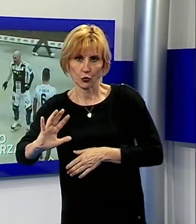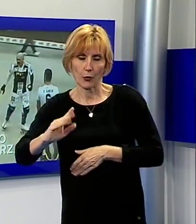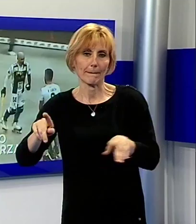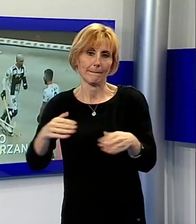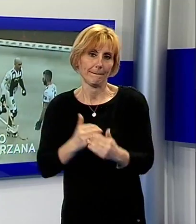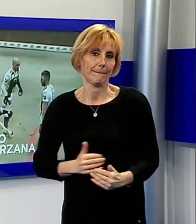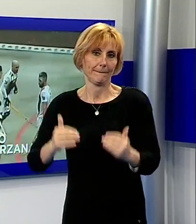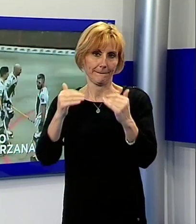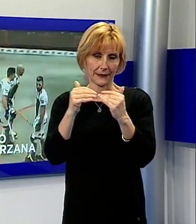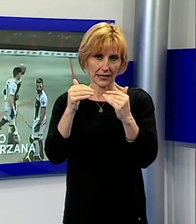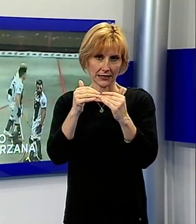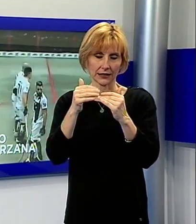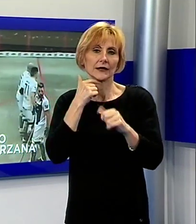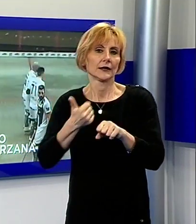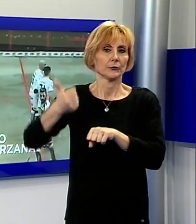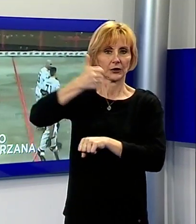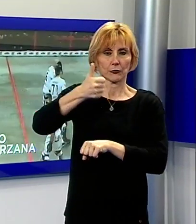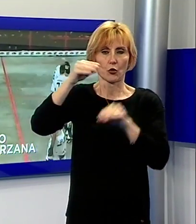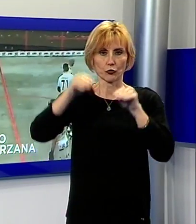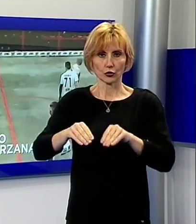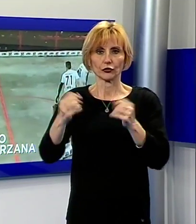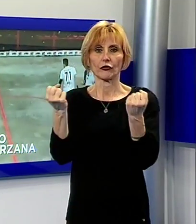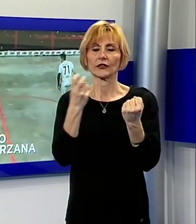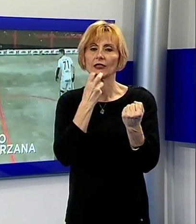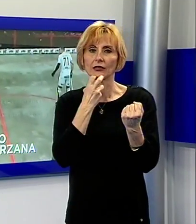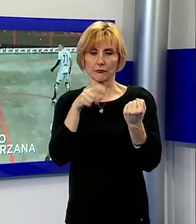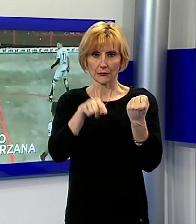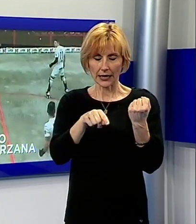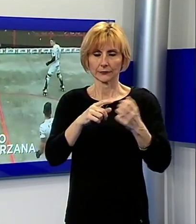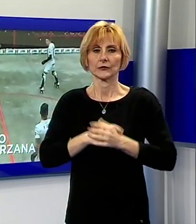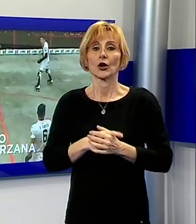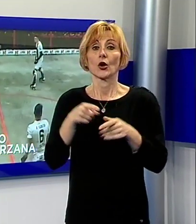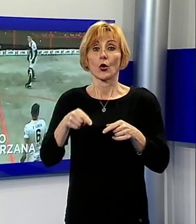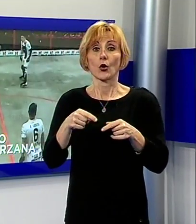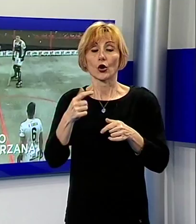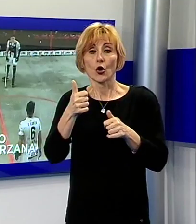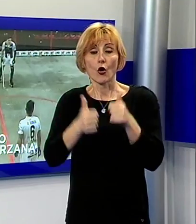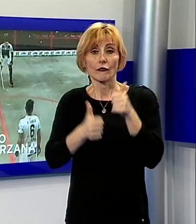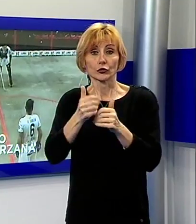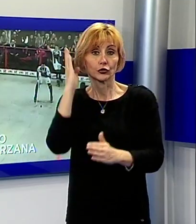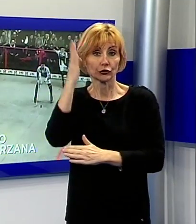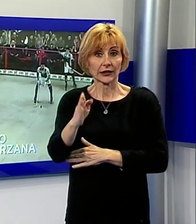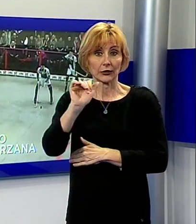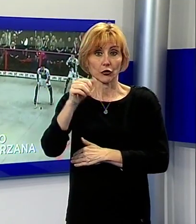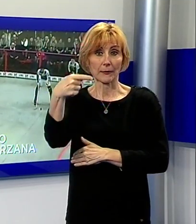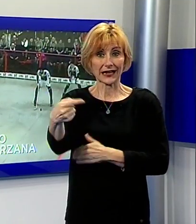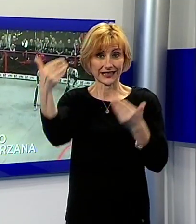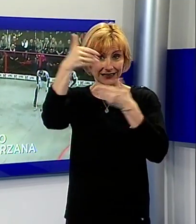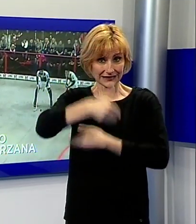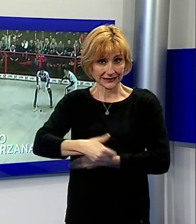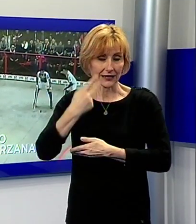rossoneri Liguri. In testa, forte De Marmi, amatori Lodi a braccetto, si decide tutto nel confronto diretto di martedì sera.